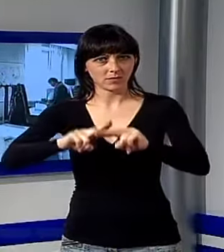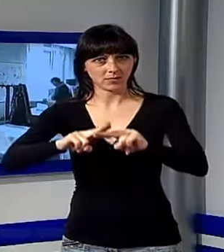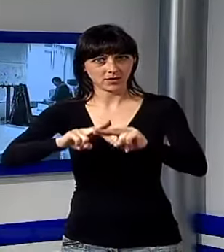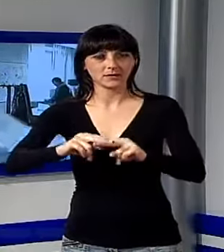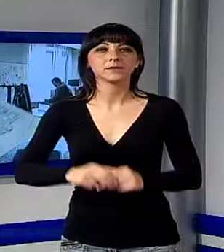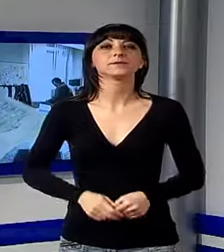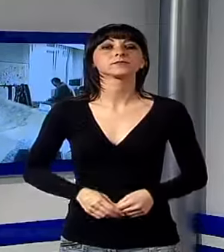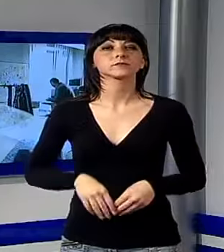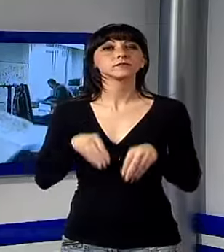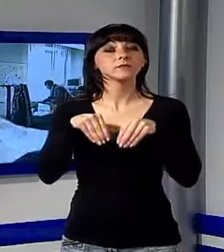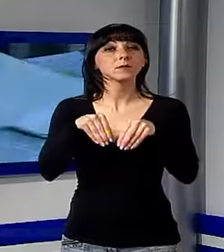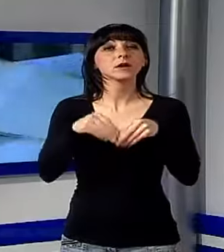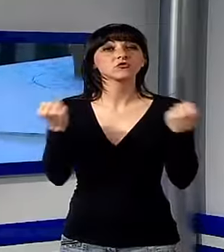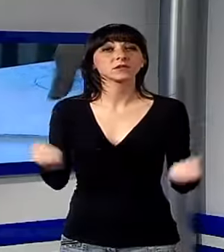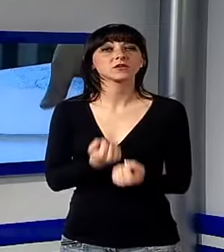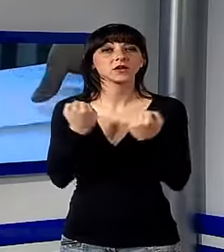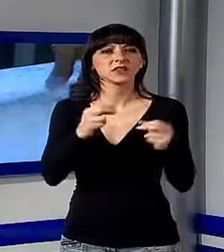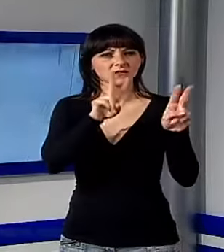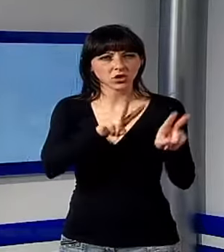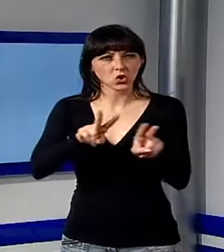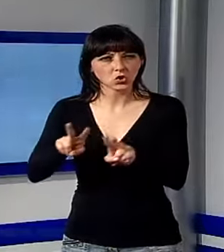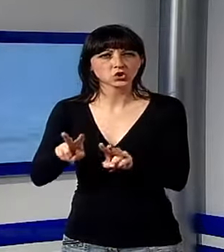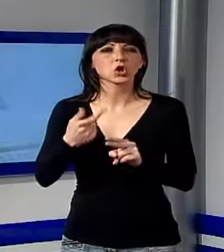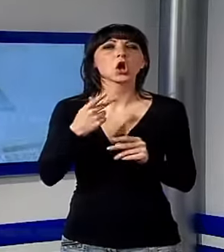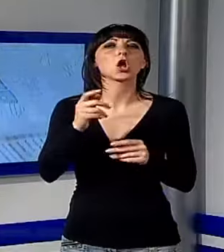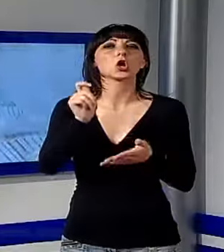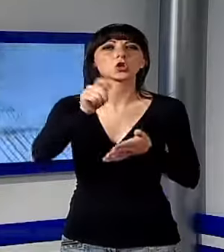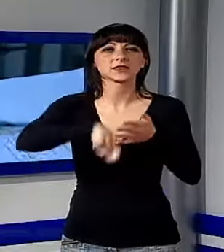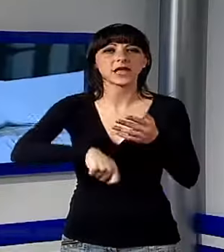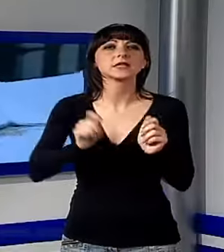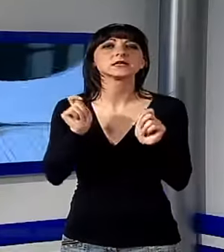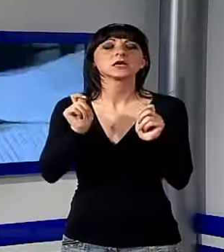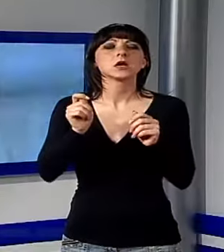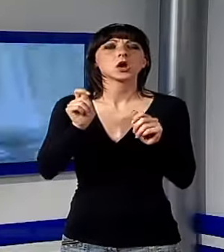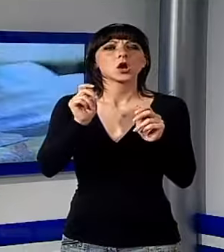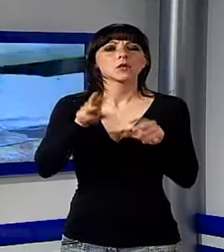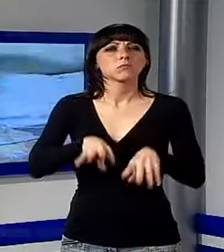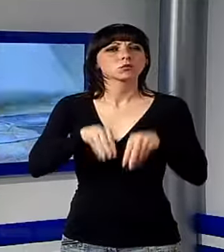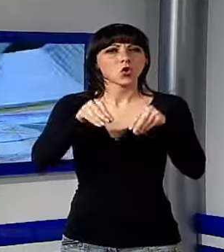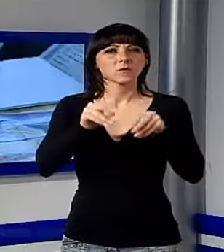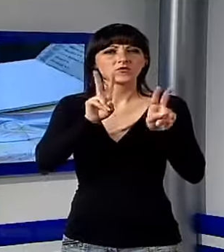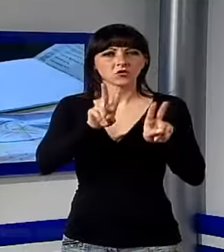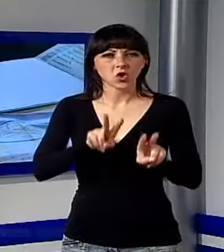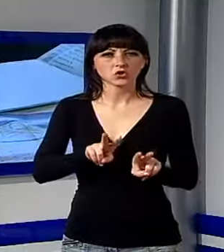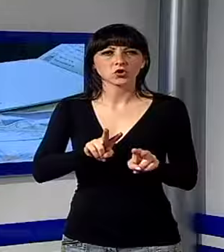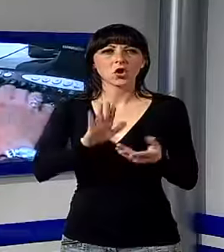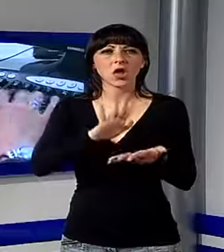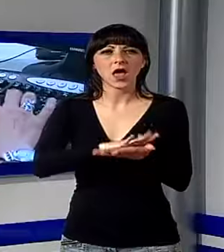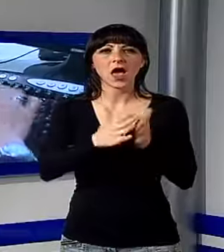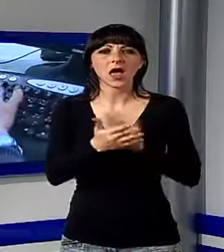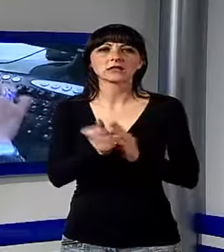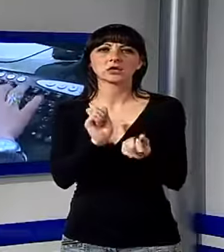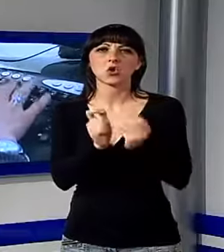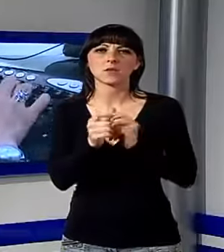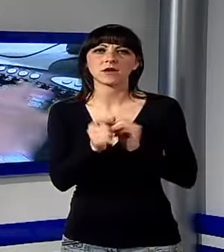partecipazione all'attività di accertamento erariale si comincerà invece ad analizzare gli atti di compravendita con l'ausilio di